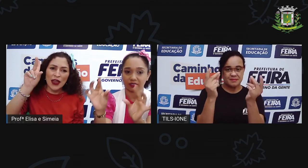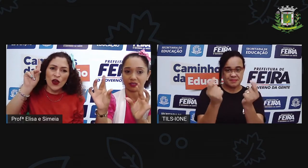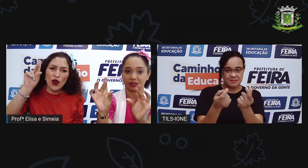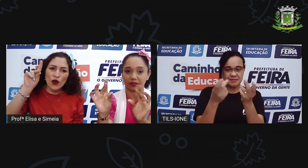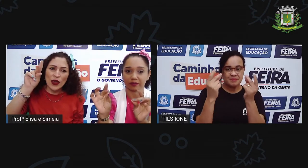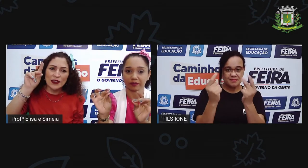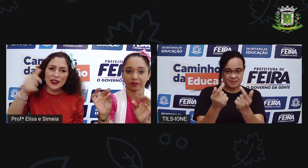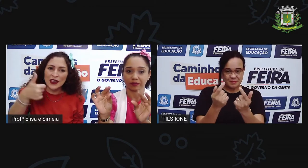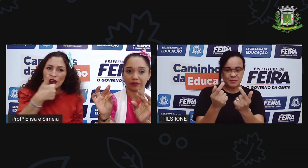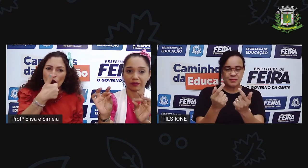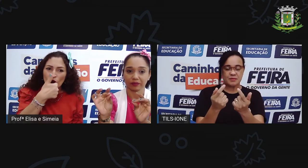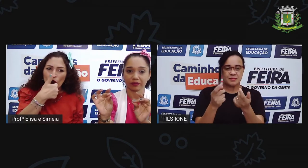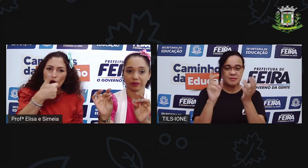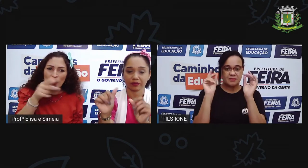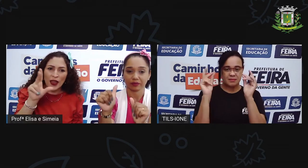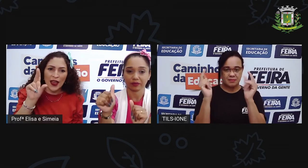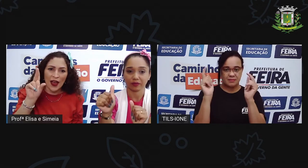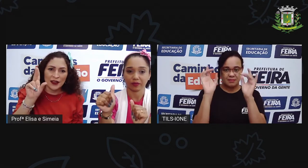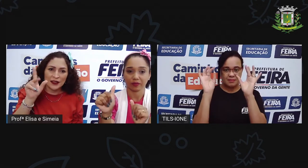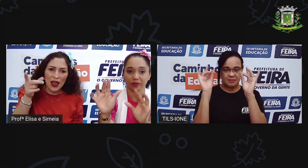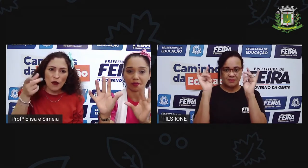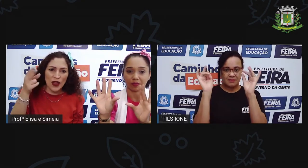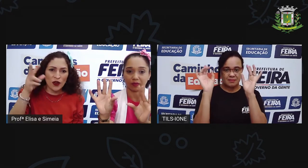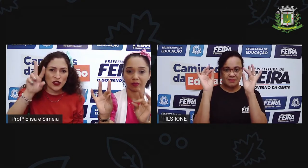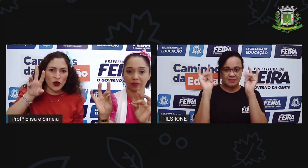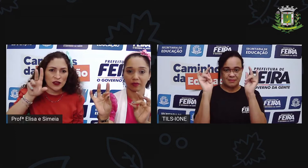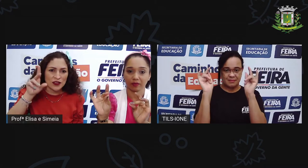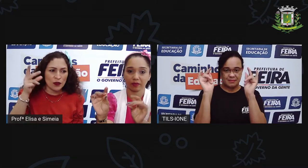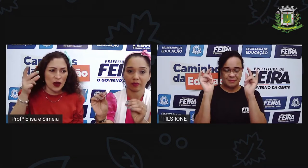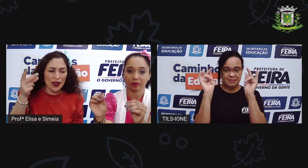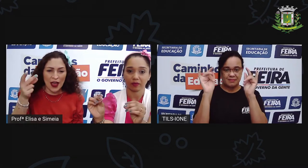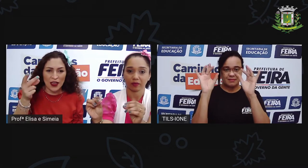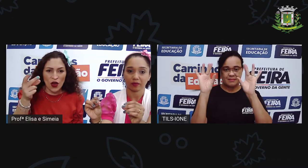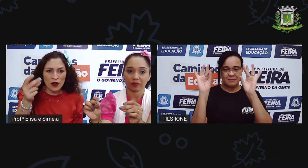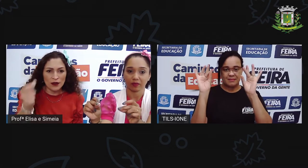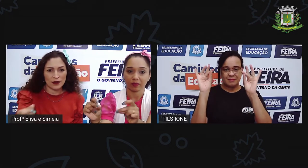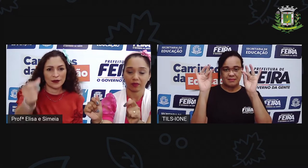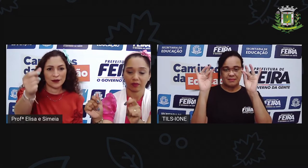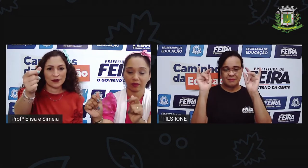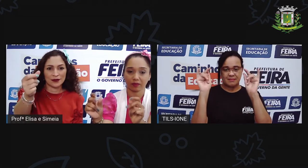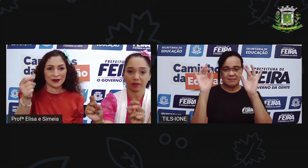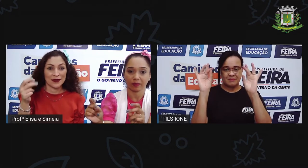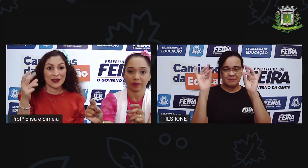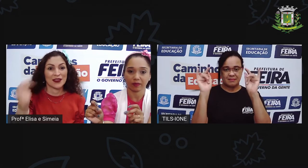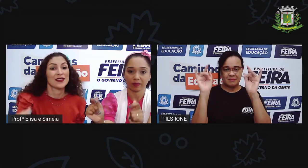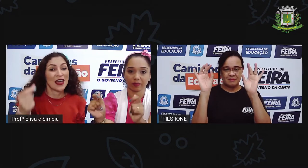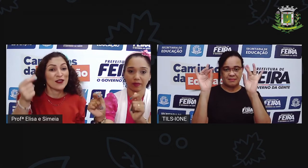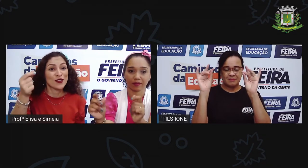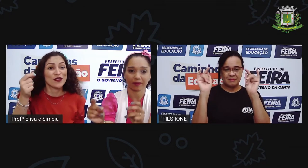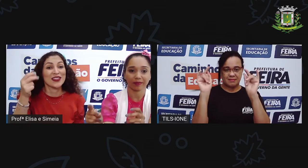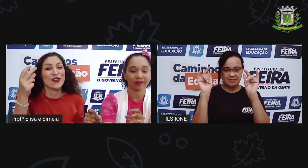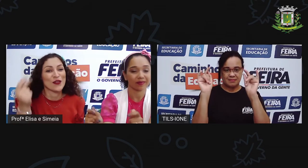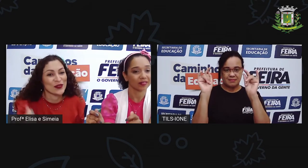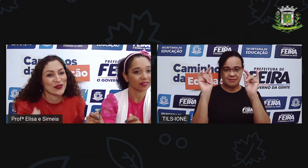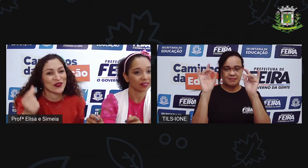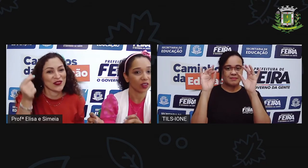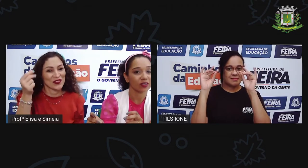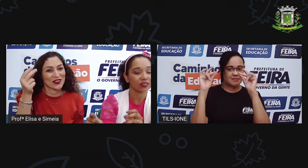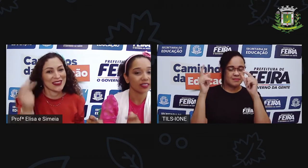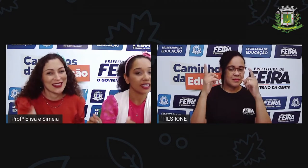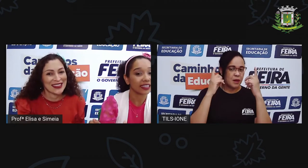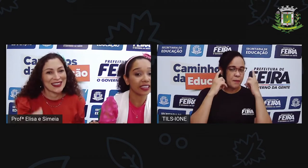Esse maior, com esse aqui, com o polegar. Tá? O maior de todos e o polegar. E ó. Saiu o somzinho.